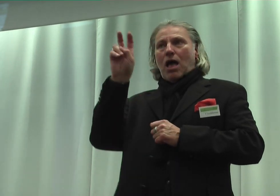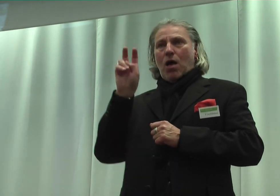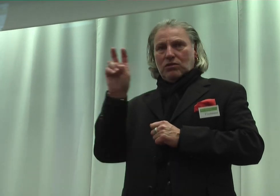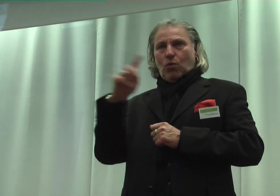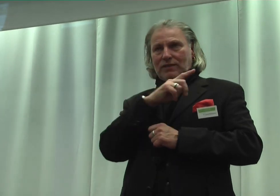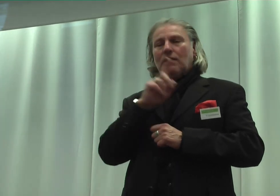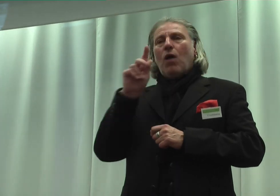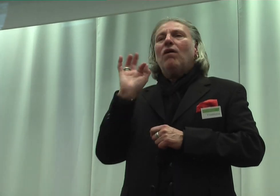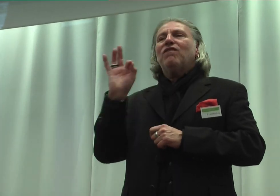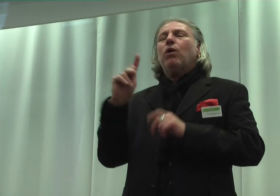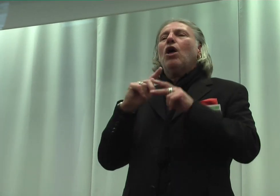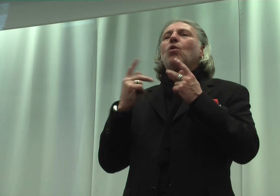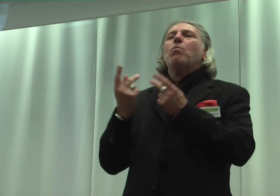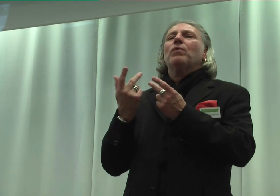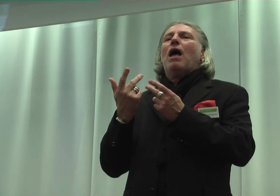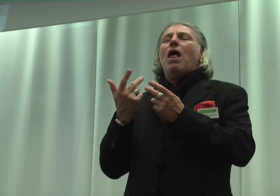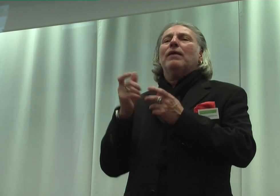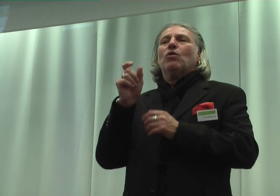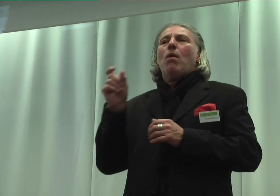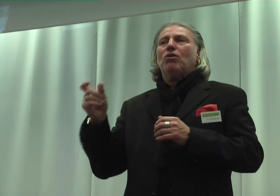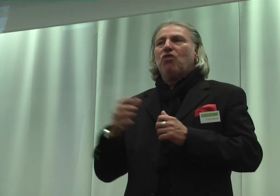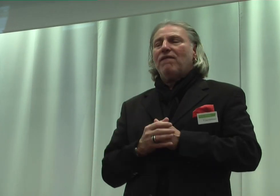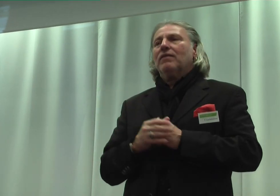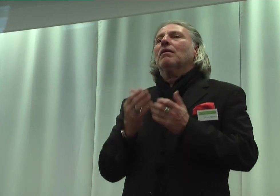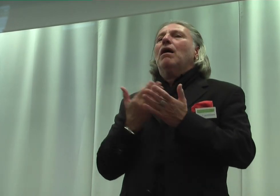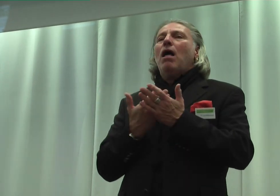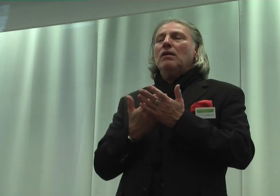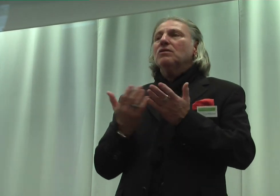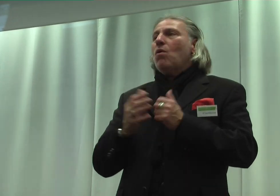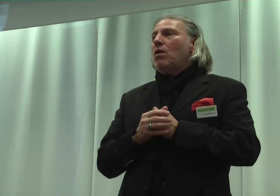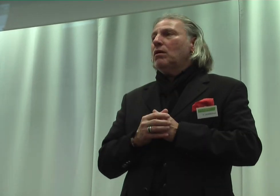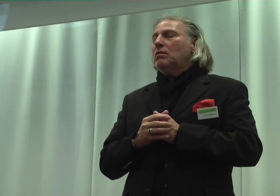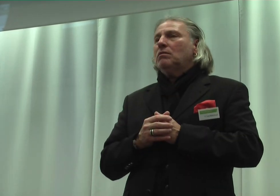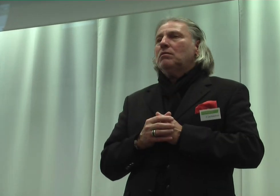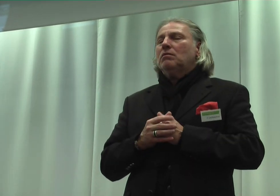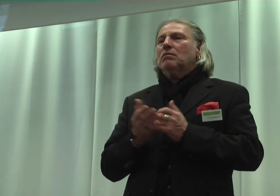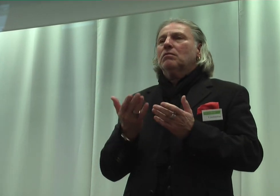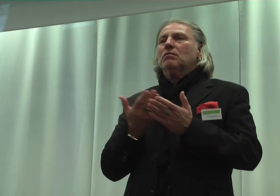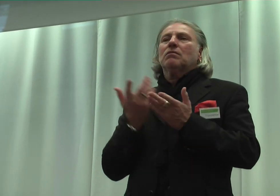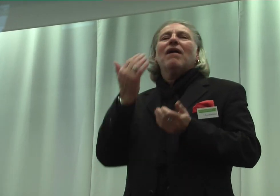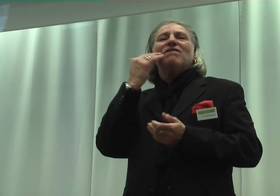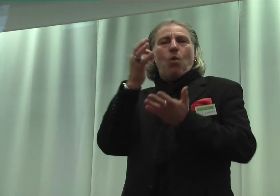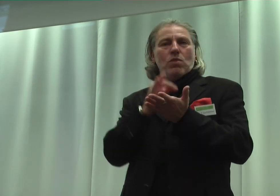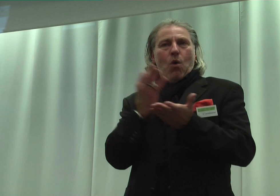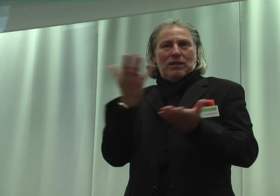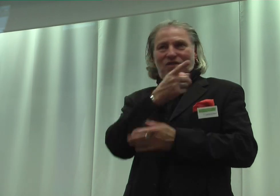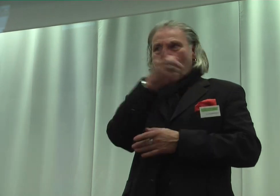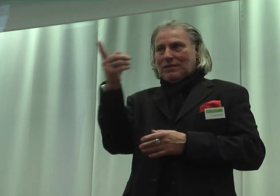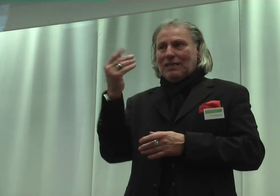kommunalen Gewichtkörperschaften. Also, weil es bei der Wohnort, Sie herkommen, ist